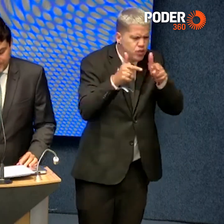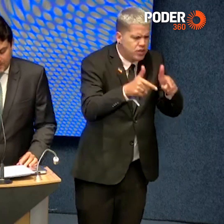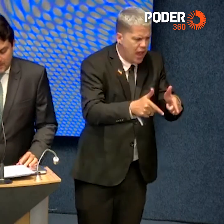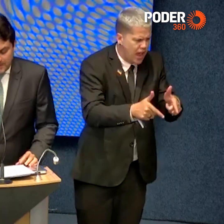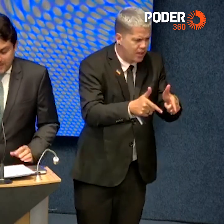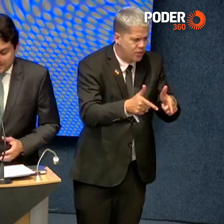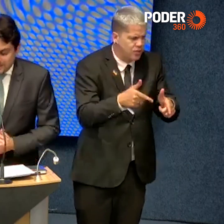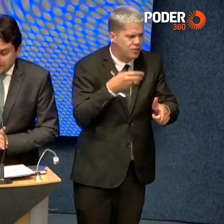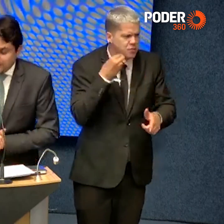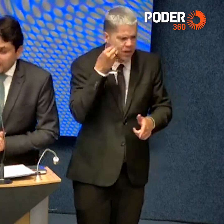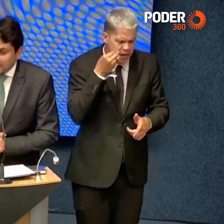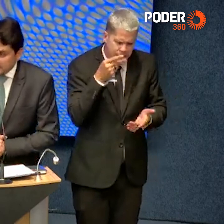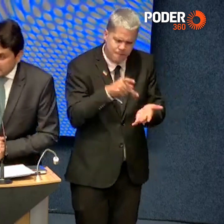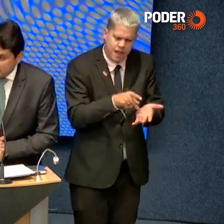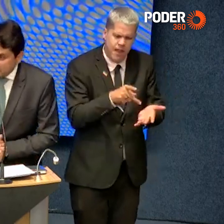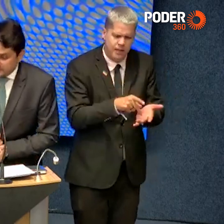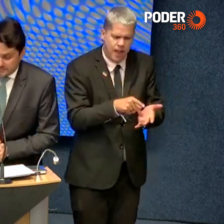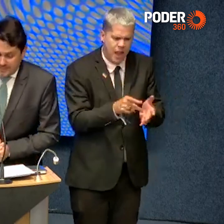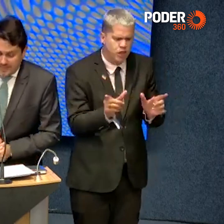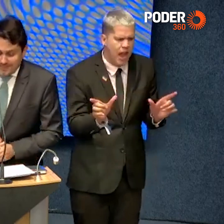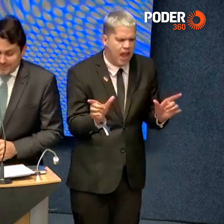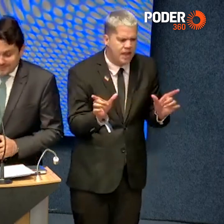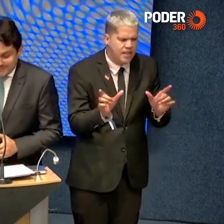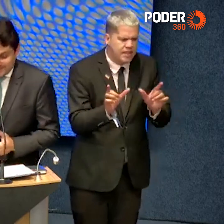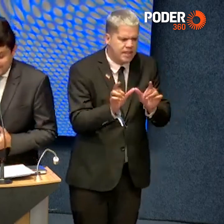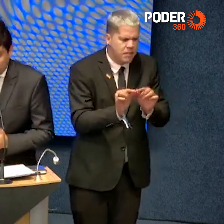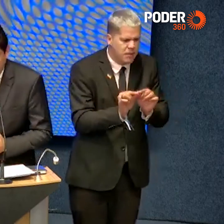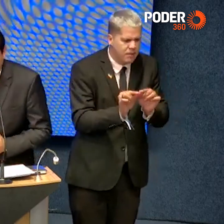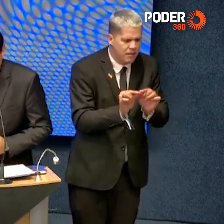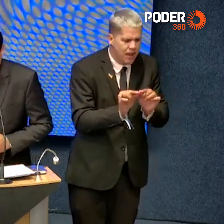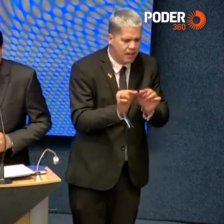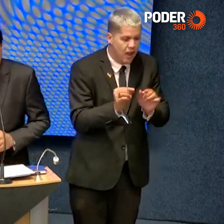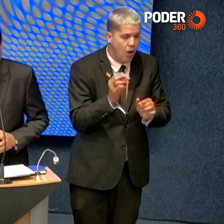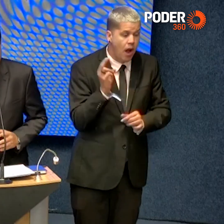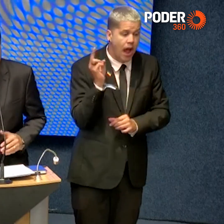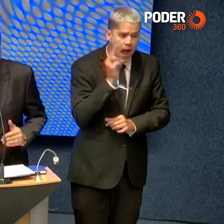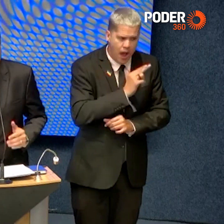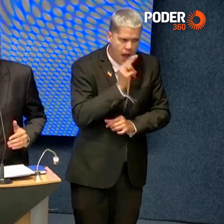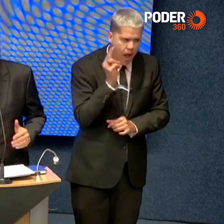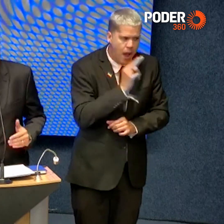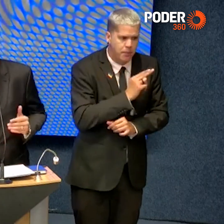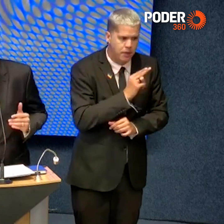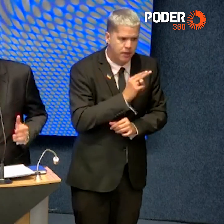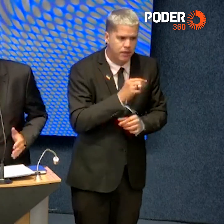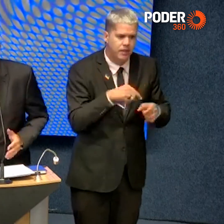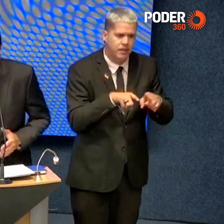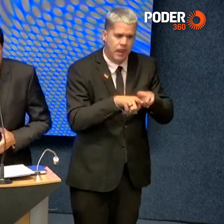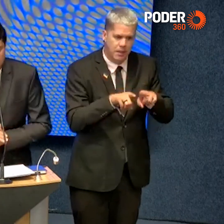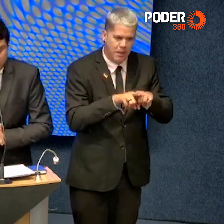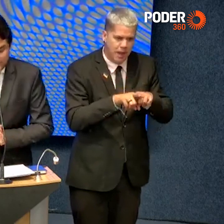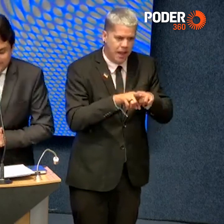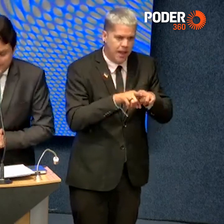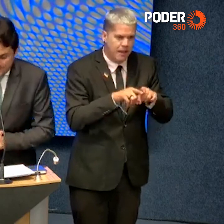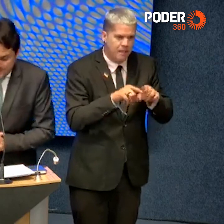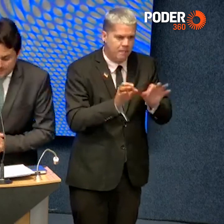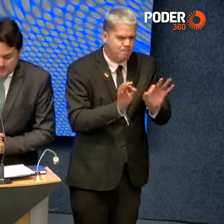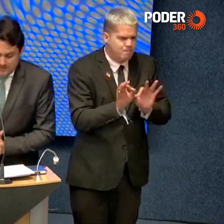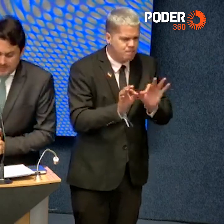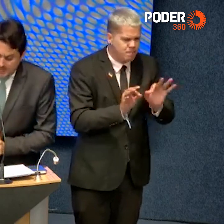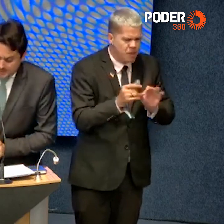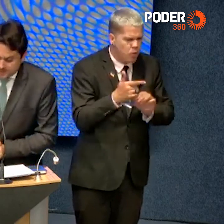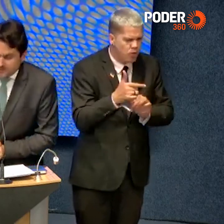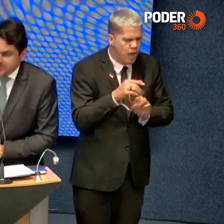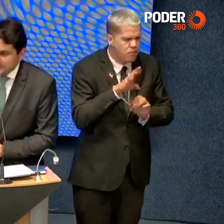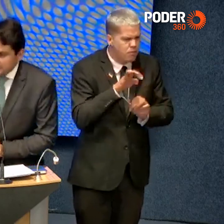A simplificação, a agilização e a desburocratização de sistemas,